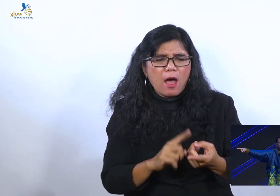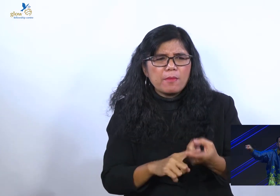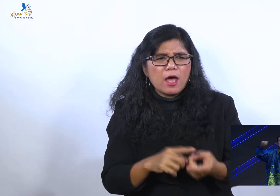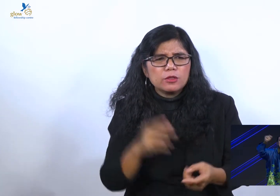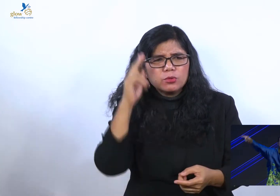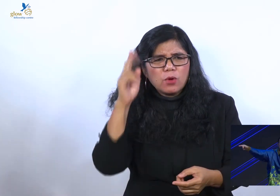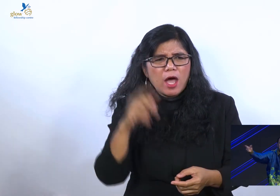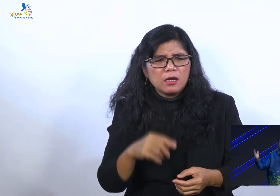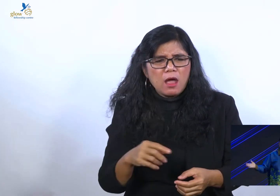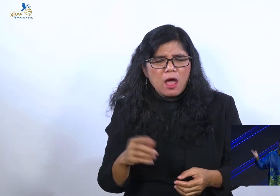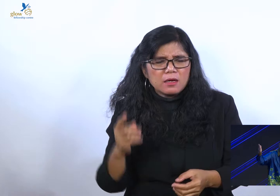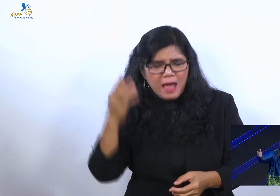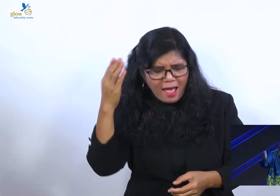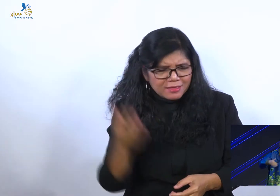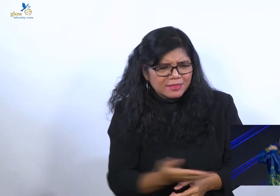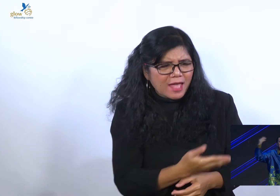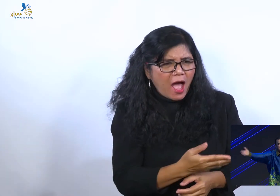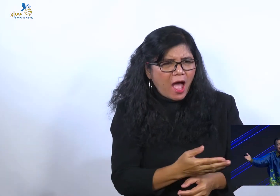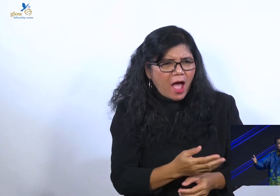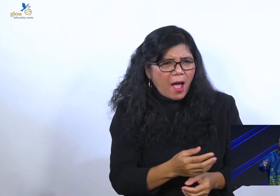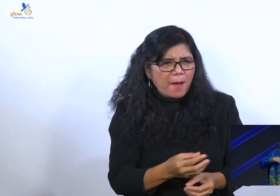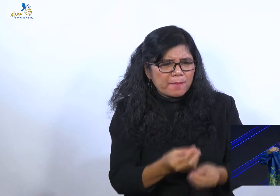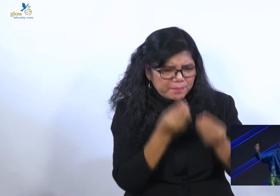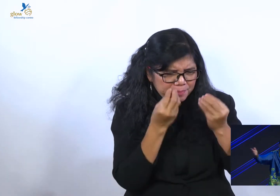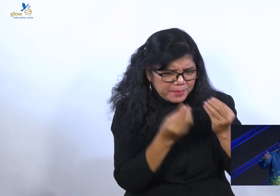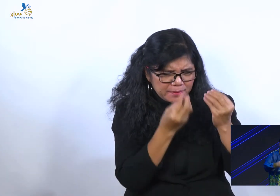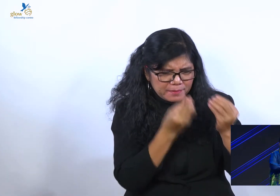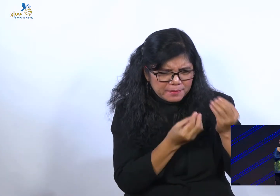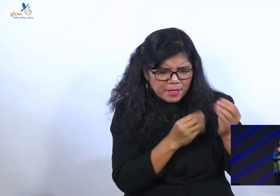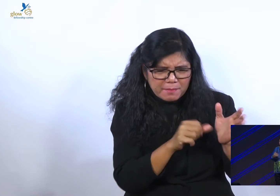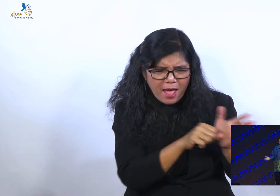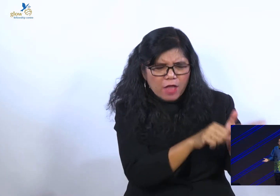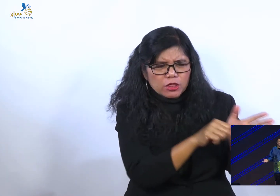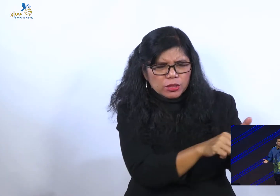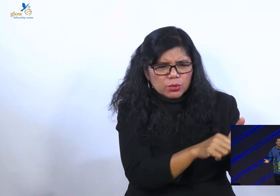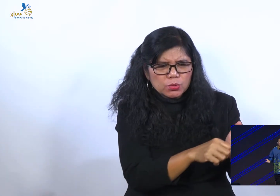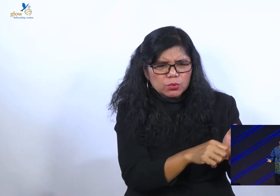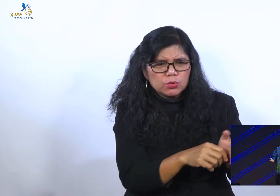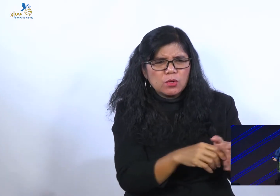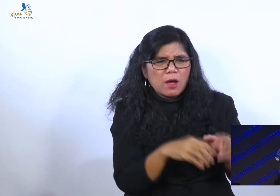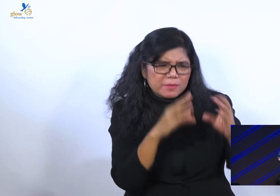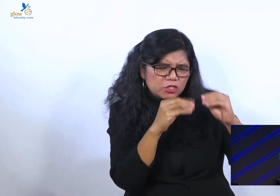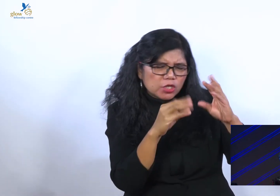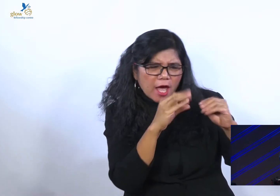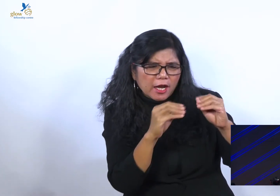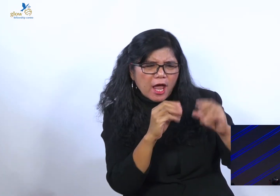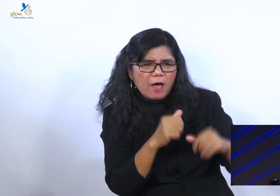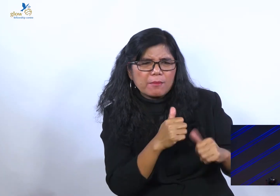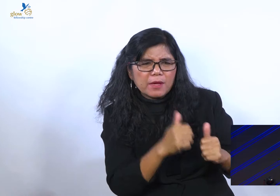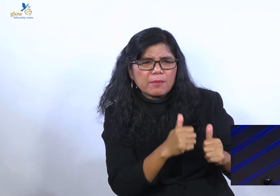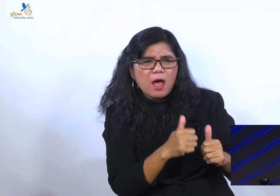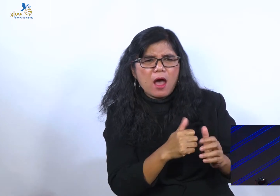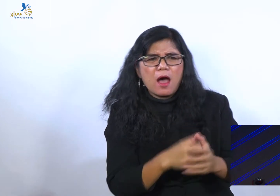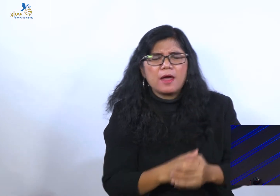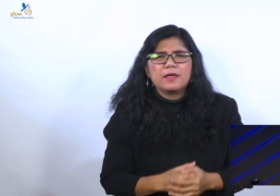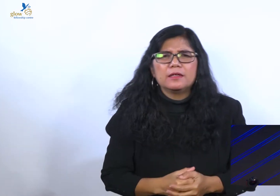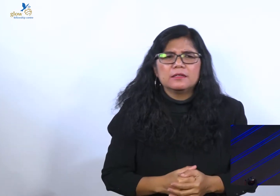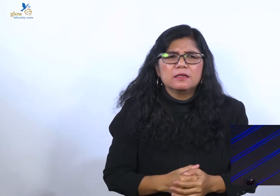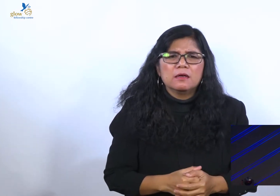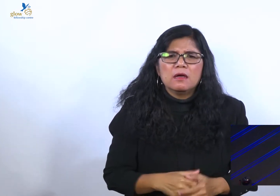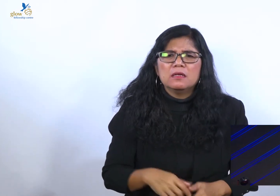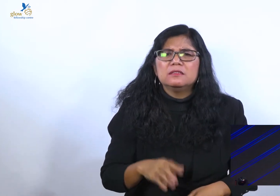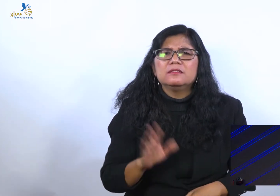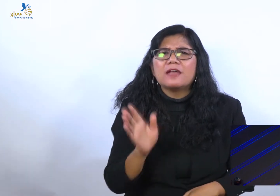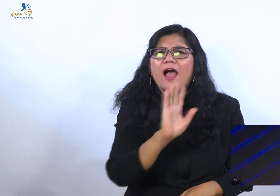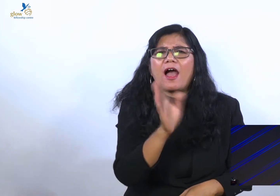kunjungi, datangi, bimbing, bantu, ajak bicara. Kenapa? Kenapa sudah kayak hakim yang luar